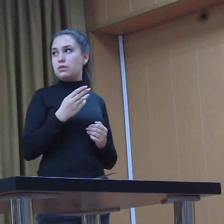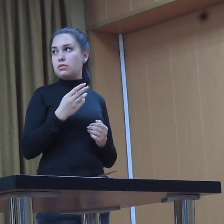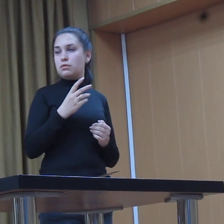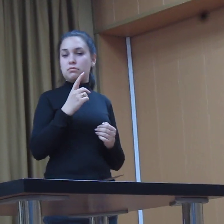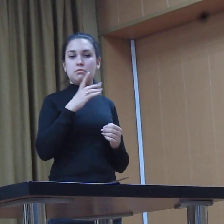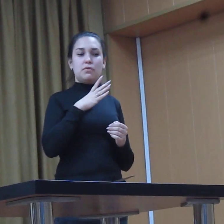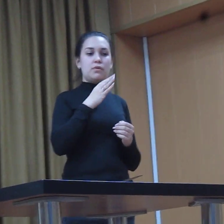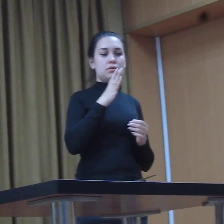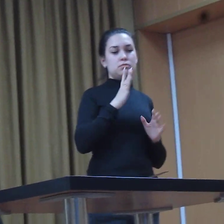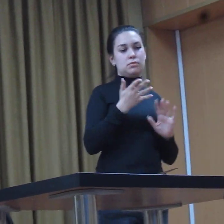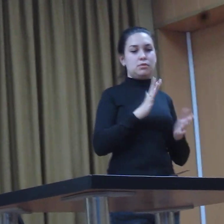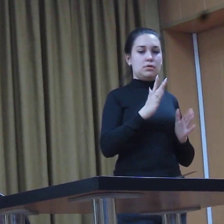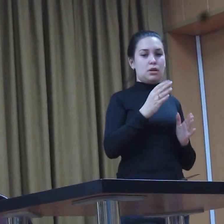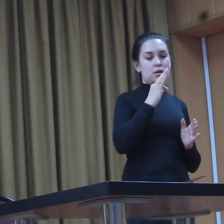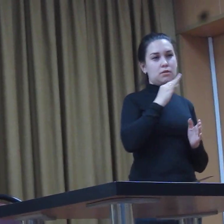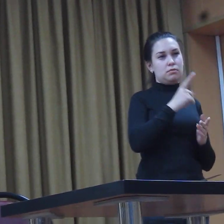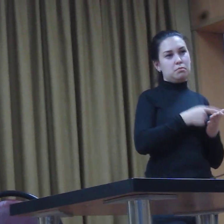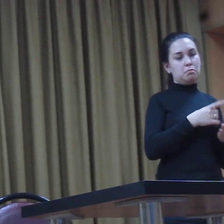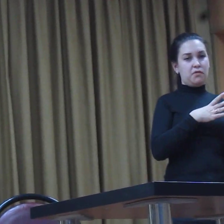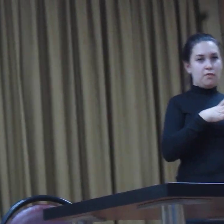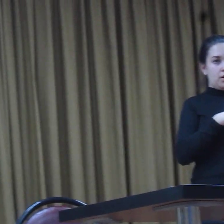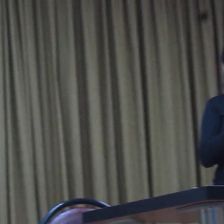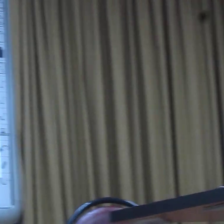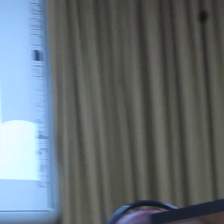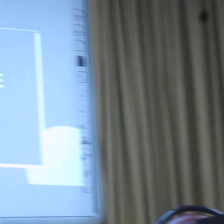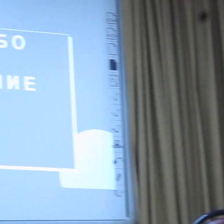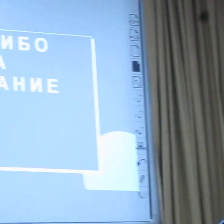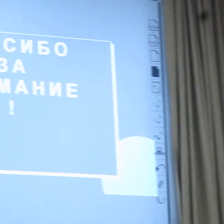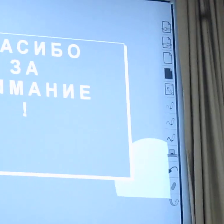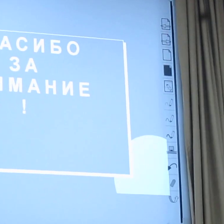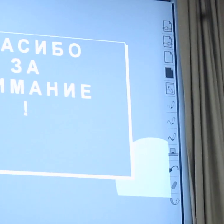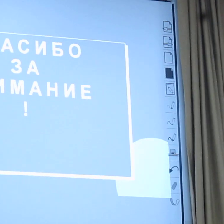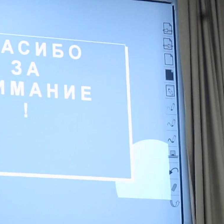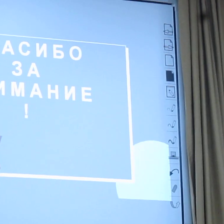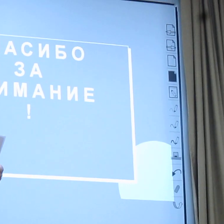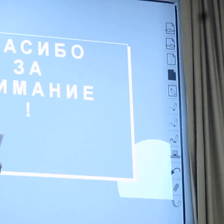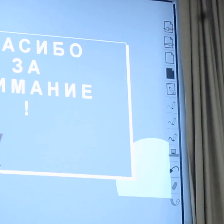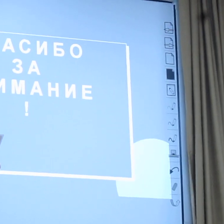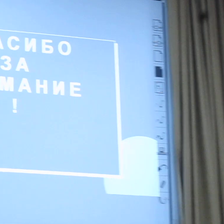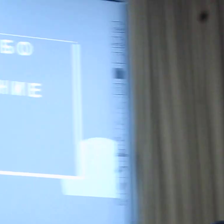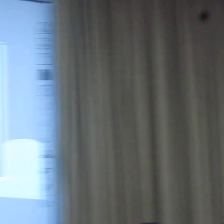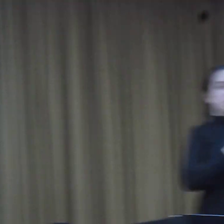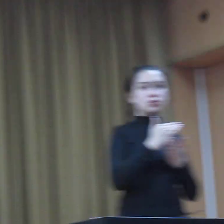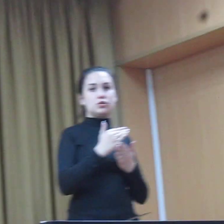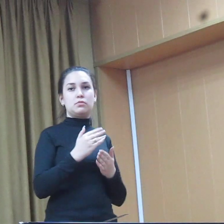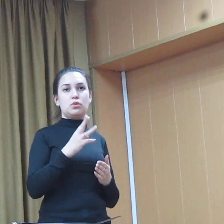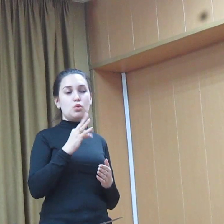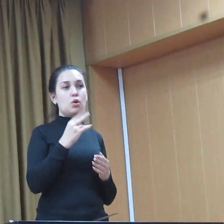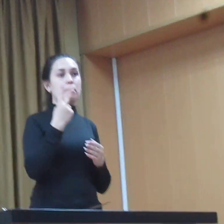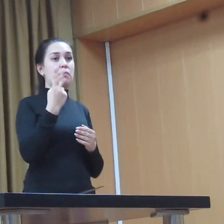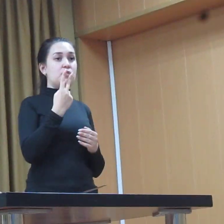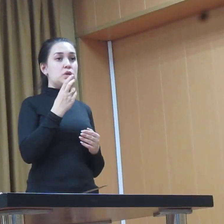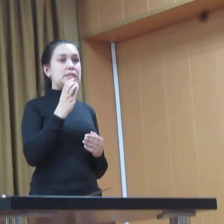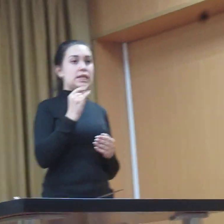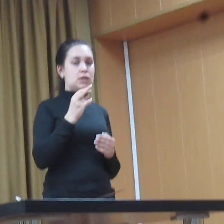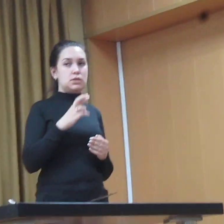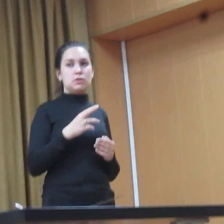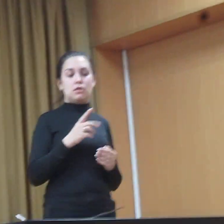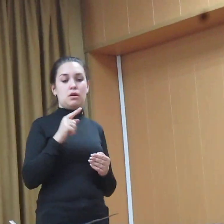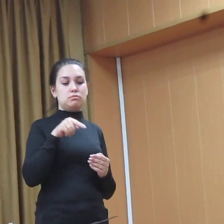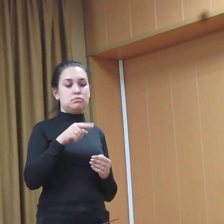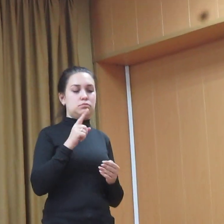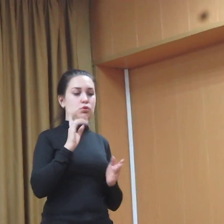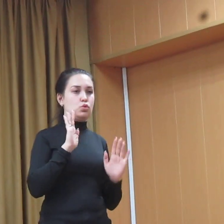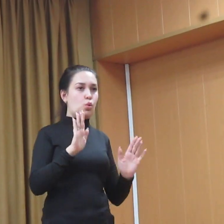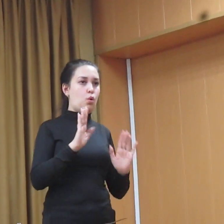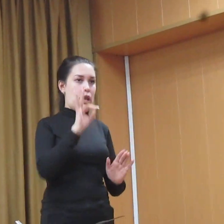назначают иногда, да, иногда пить там при повышении до 140 и выше, то при второй стадии там